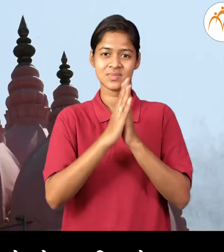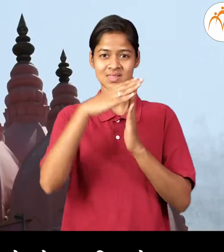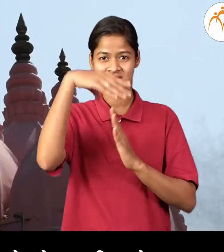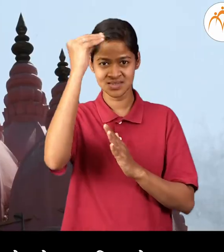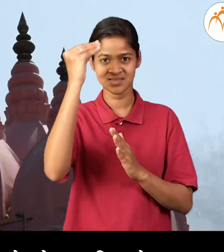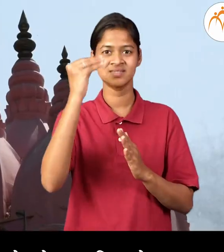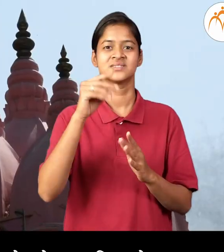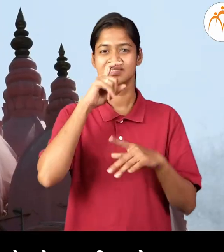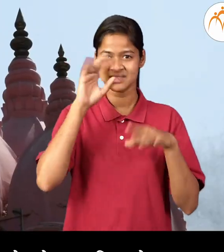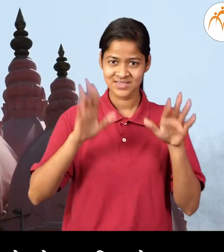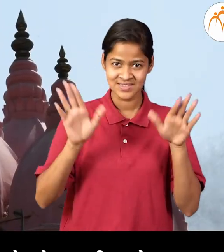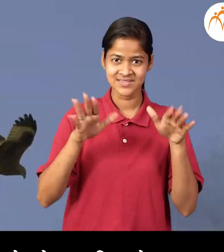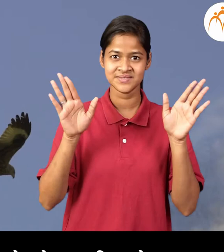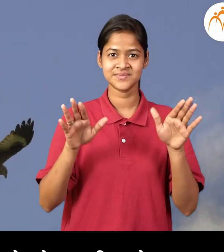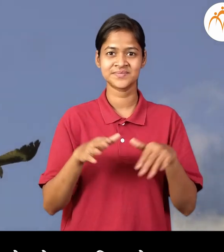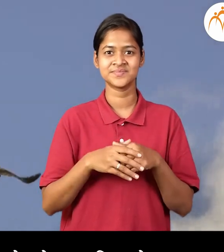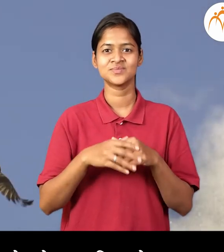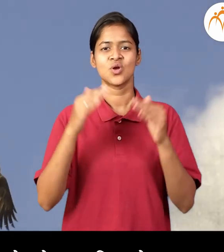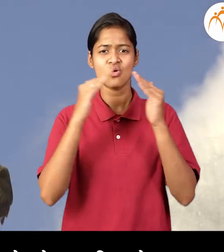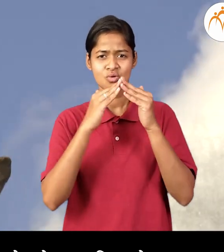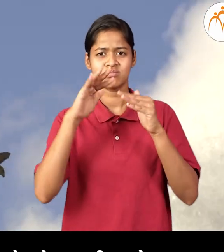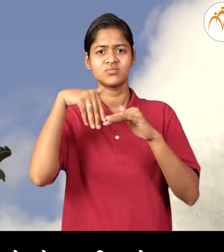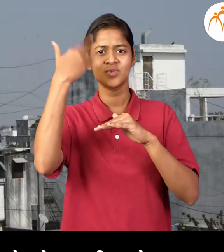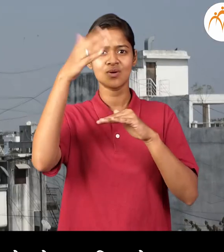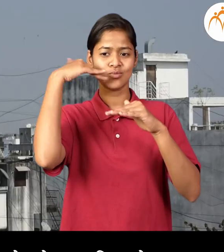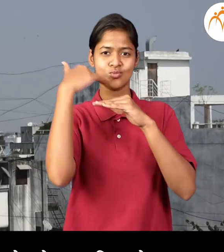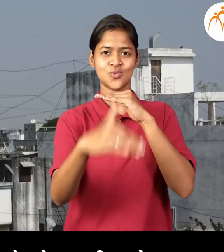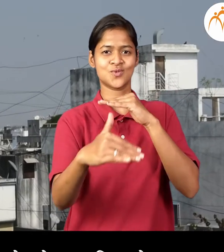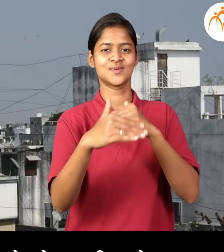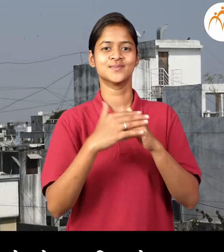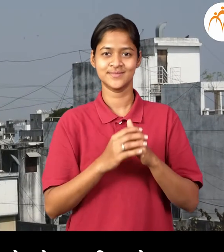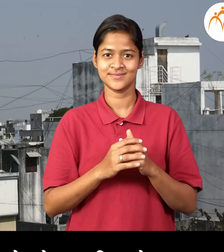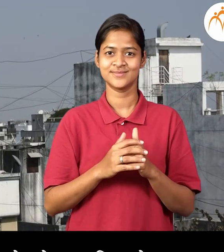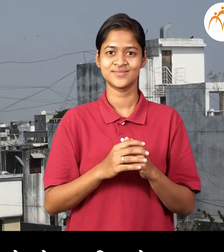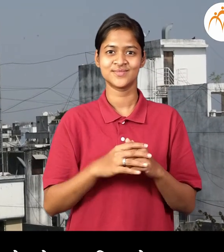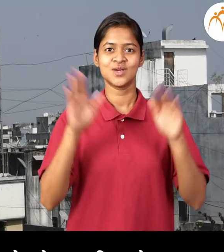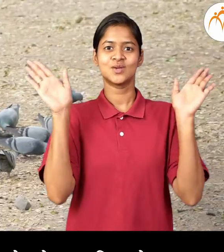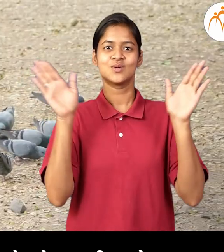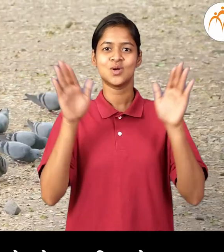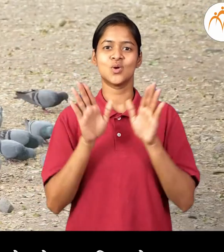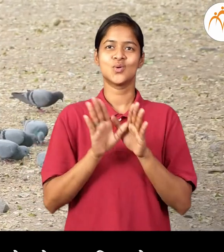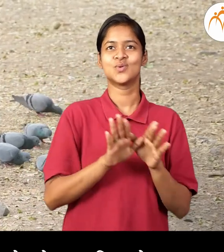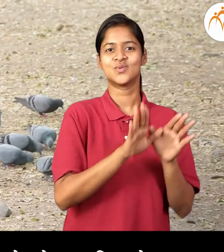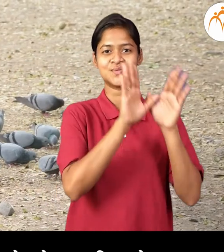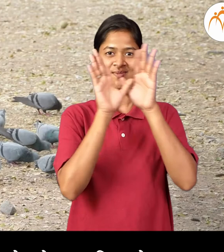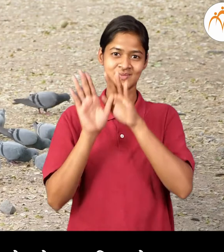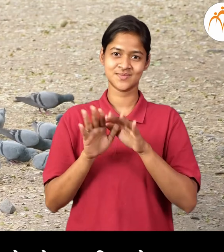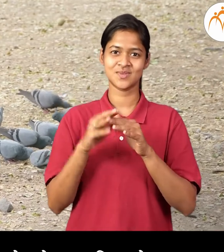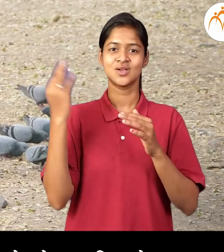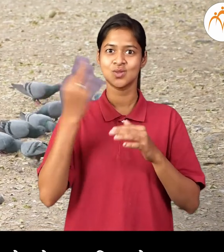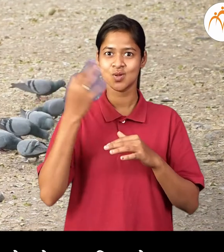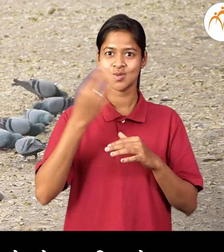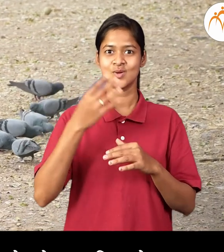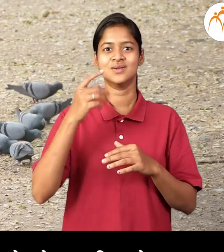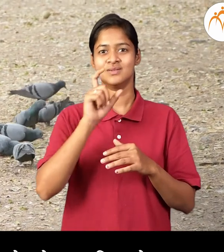कडस, घार, गच्ची, थवा, हे